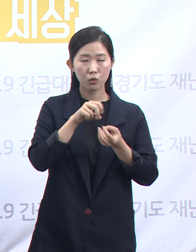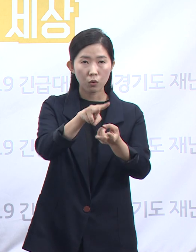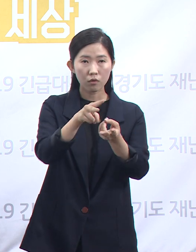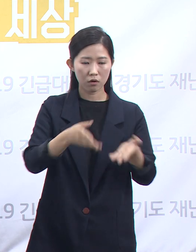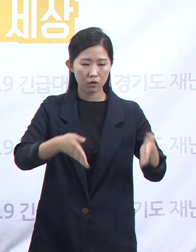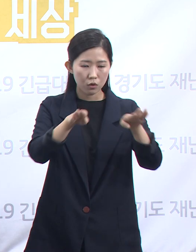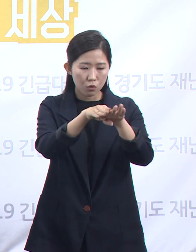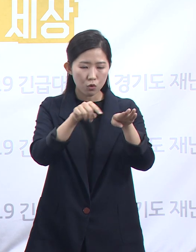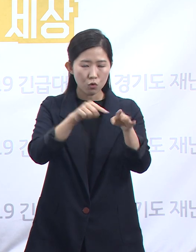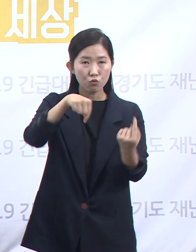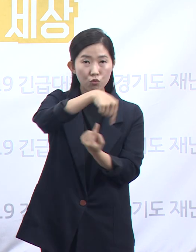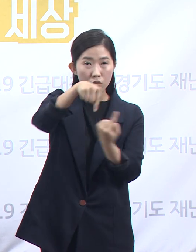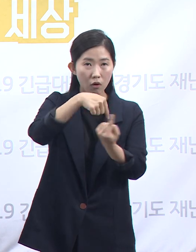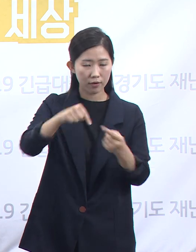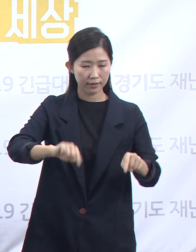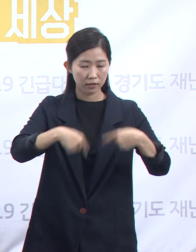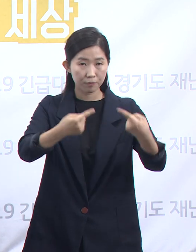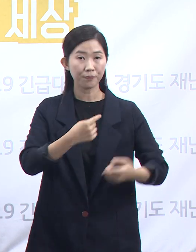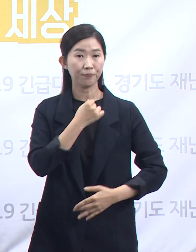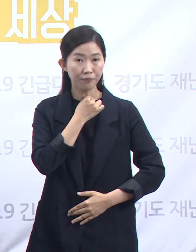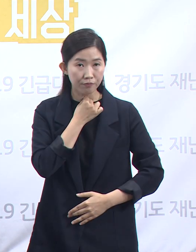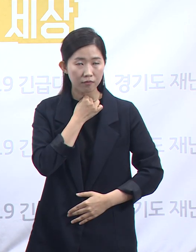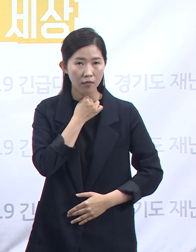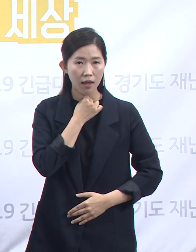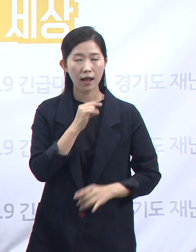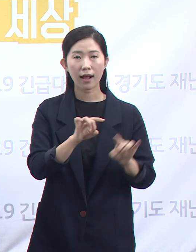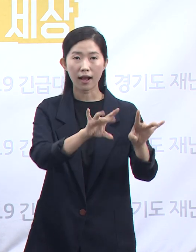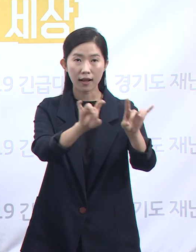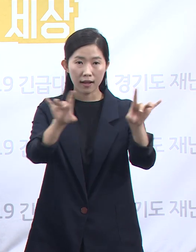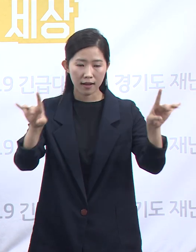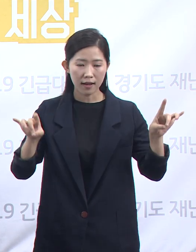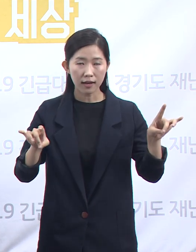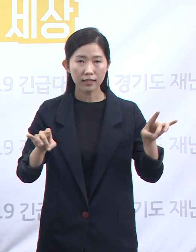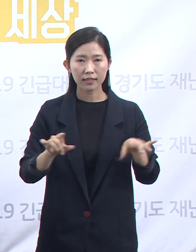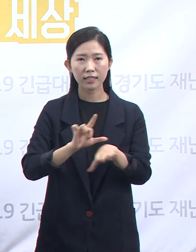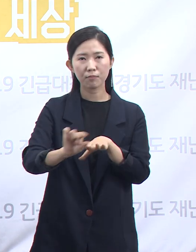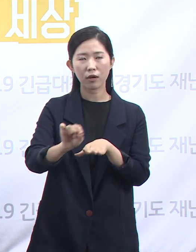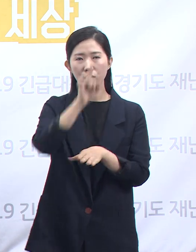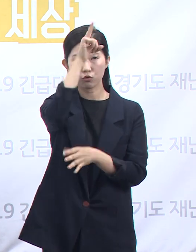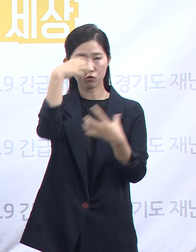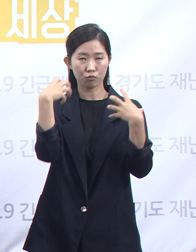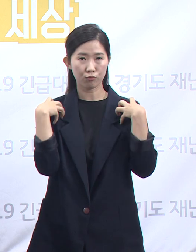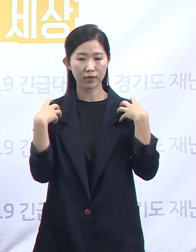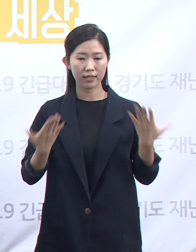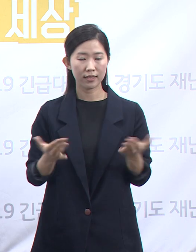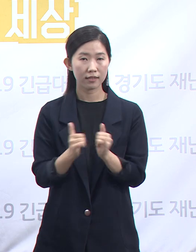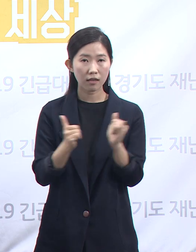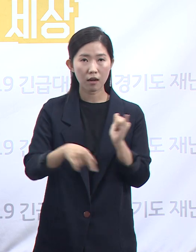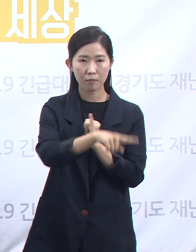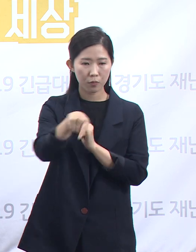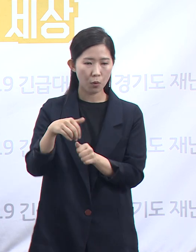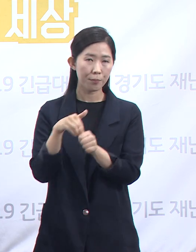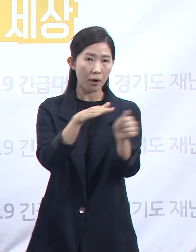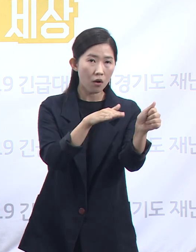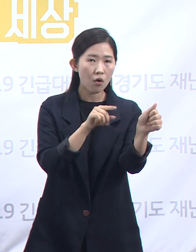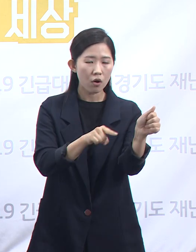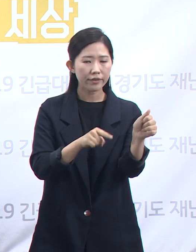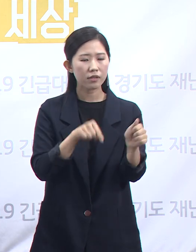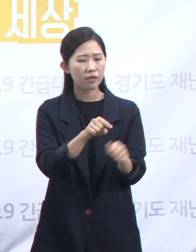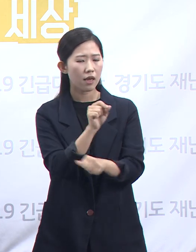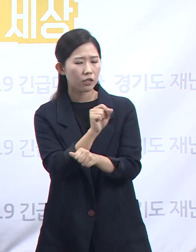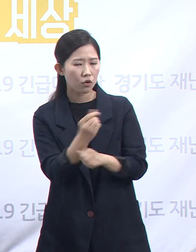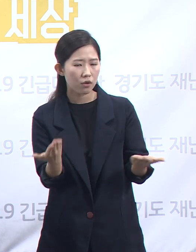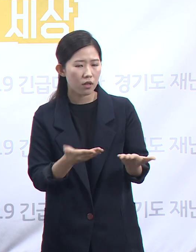공동으로 참여하고자 하는 각급 지방정부의 인력을 파견받아 조달 행정을 공유하도록 하겠습니다.